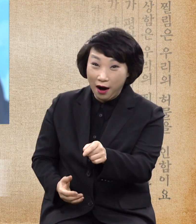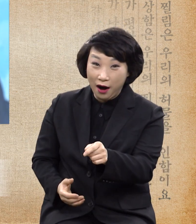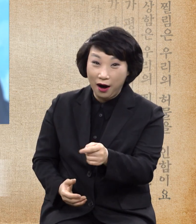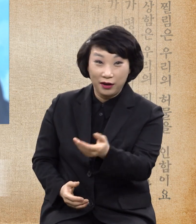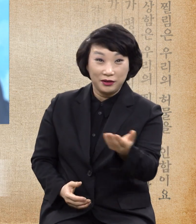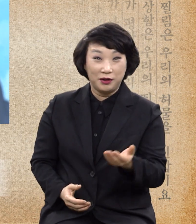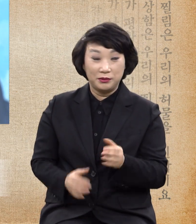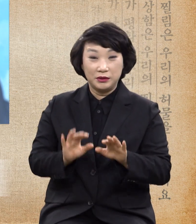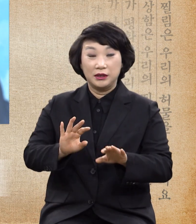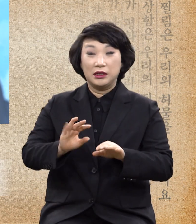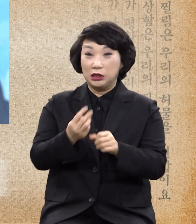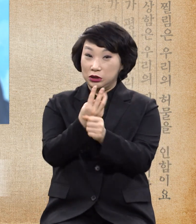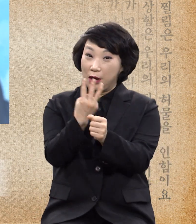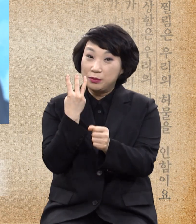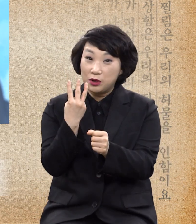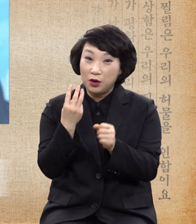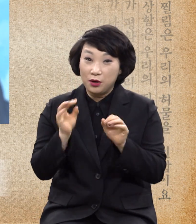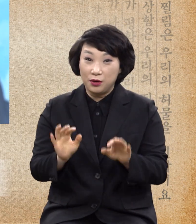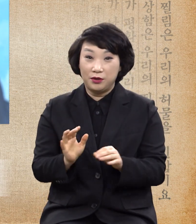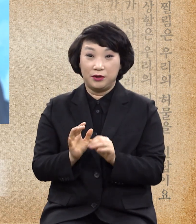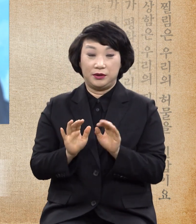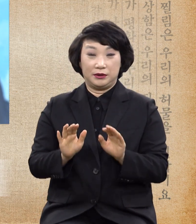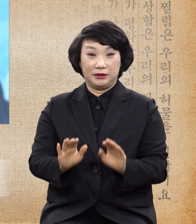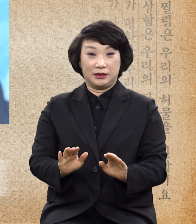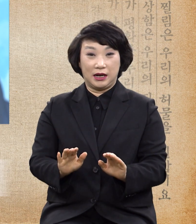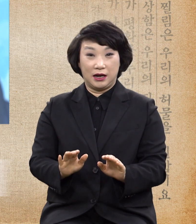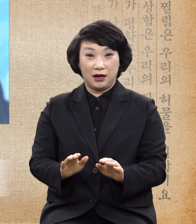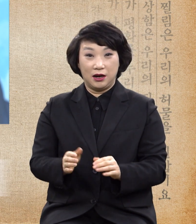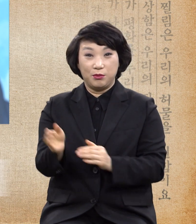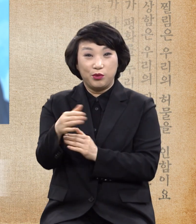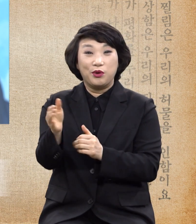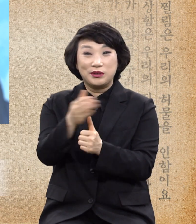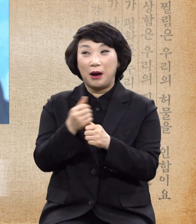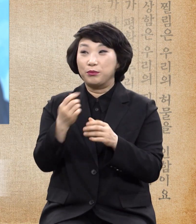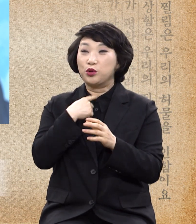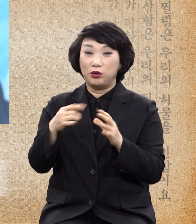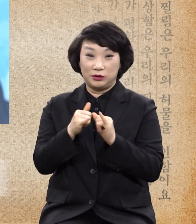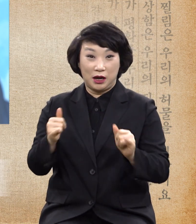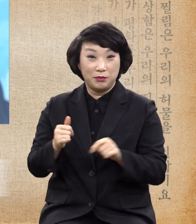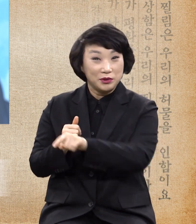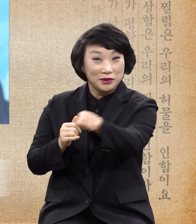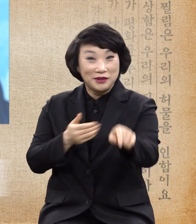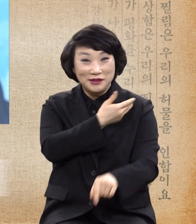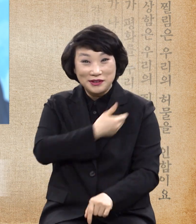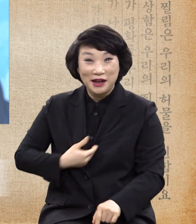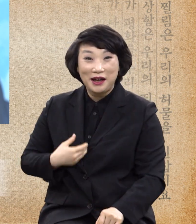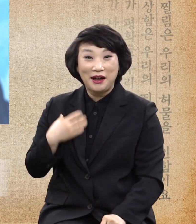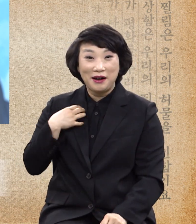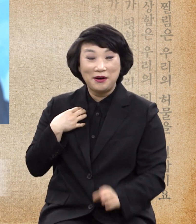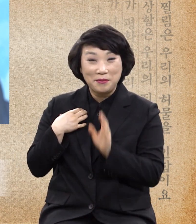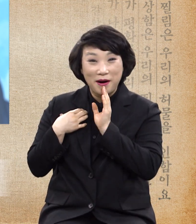3년 전만 해도 고기 잡던 오부인데 돌 깎던